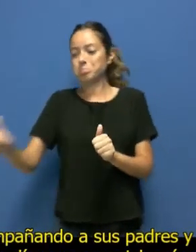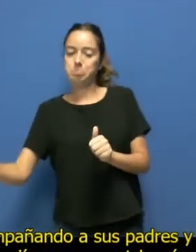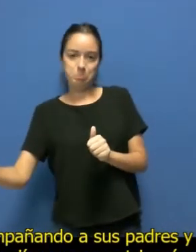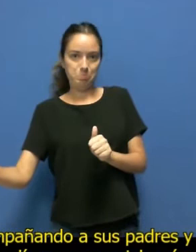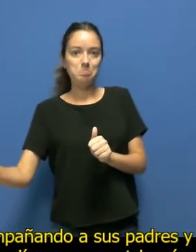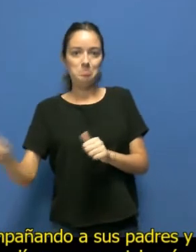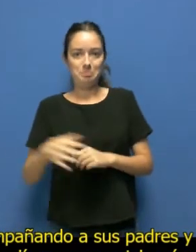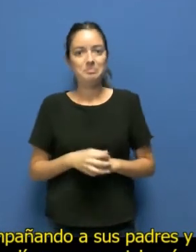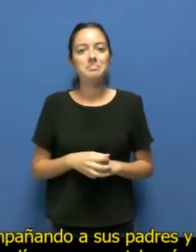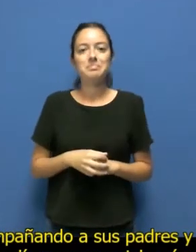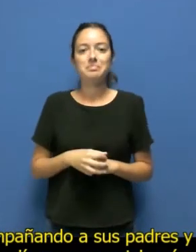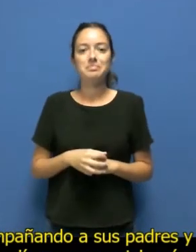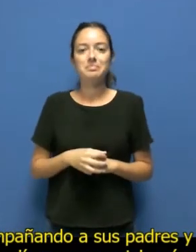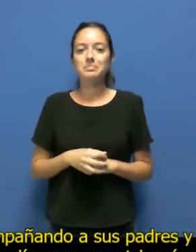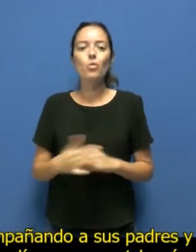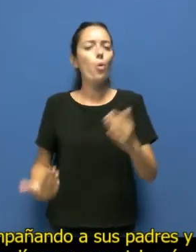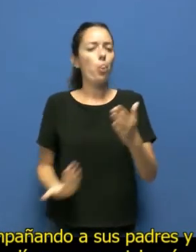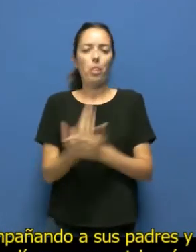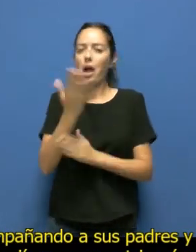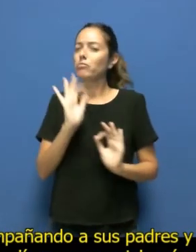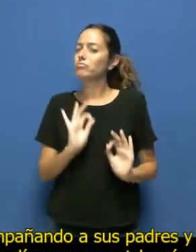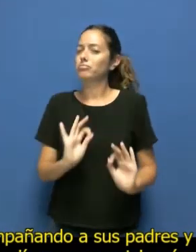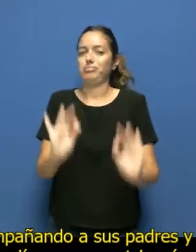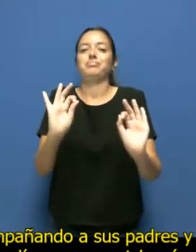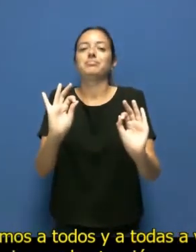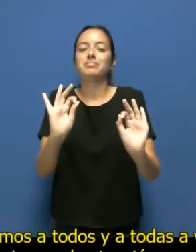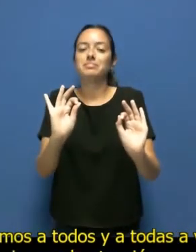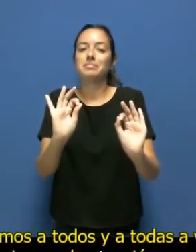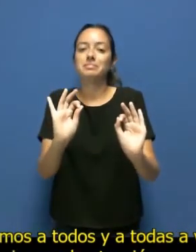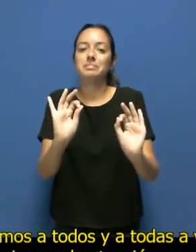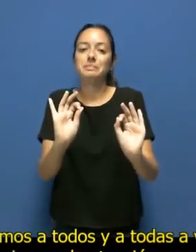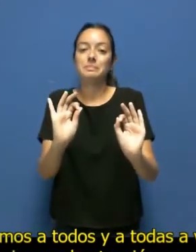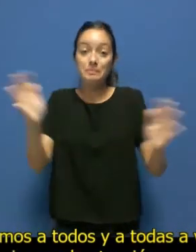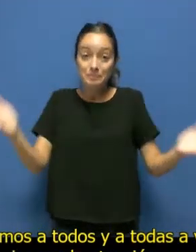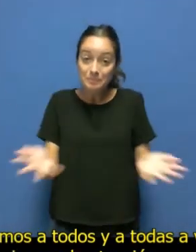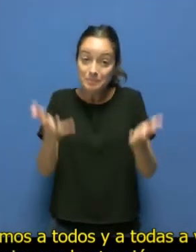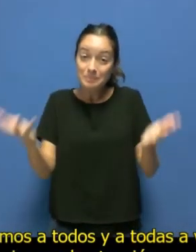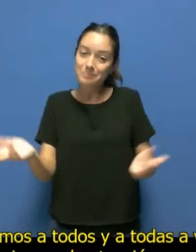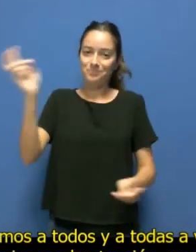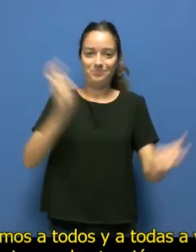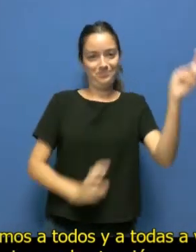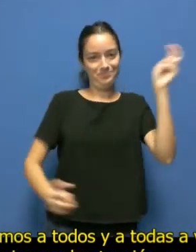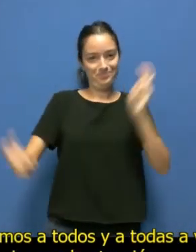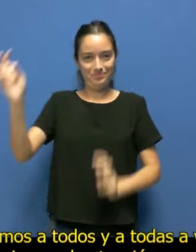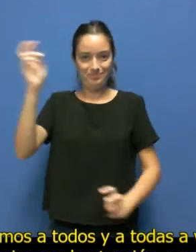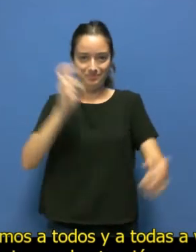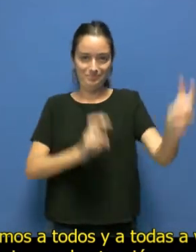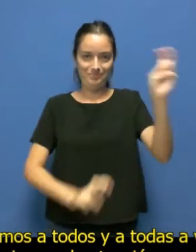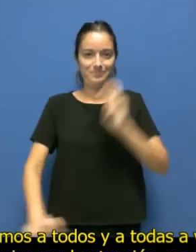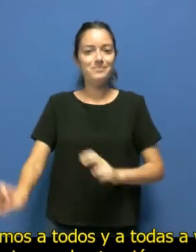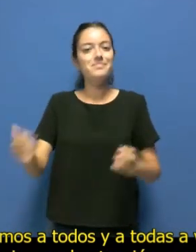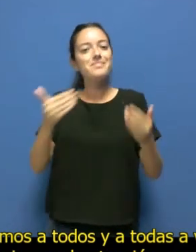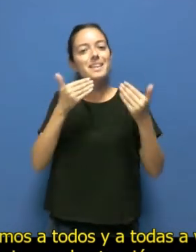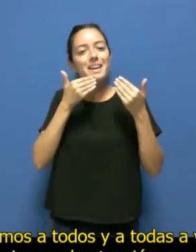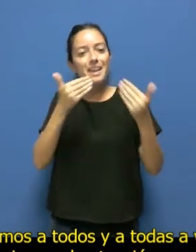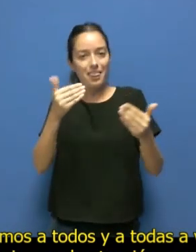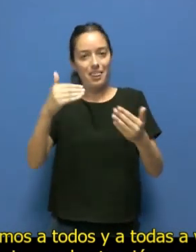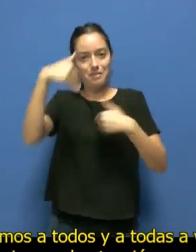Será un día muy especial. Así que les animamos a todos y a todas a venir. Muchas gracias por la